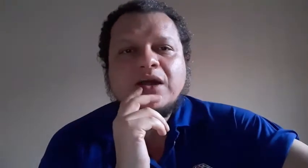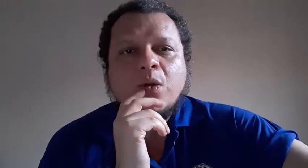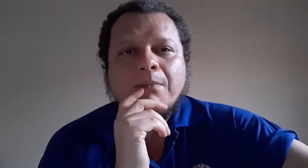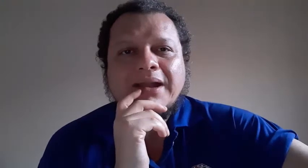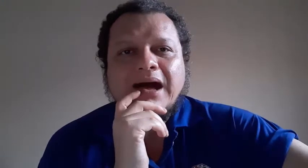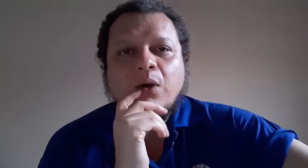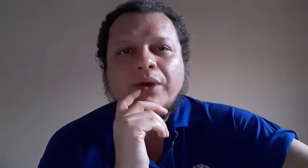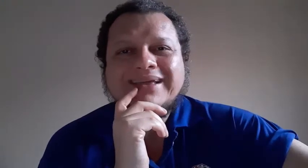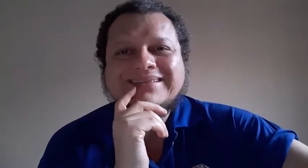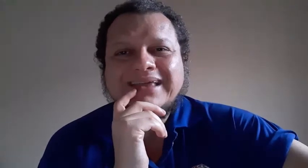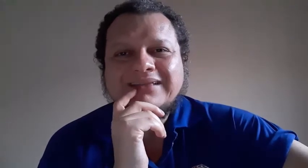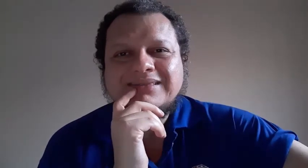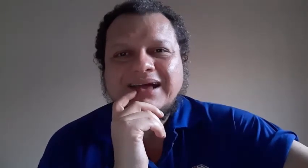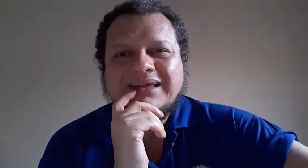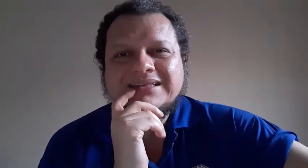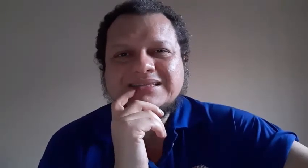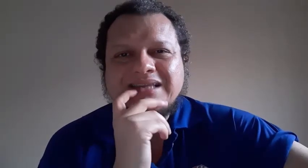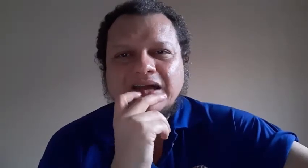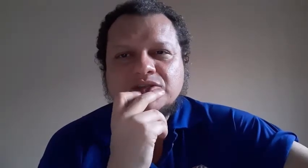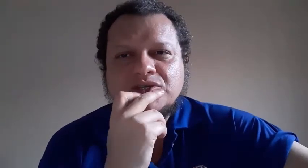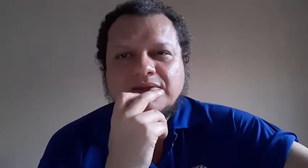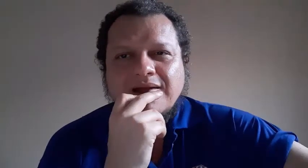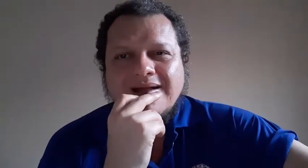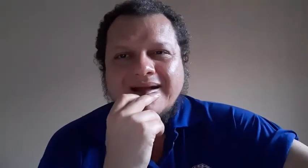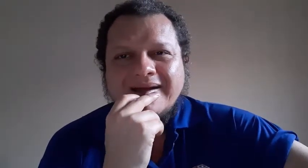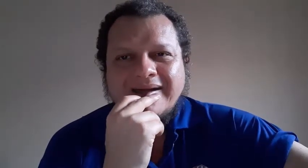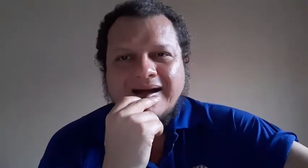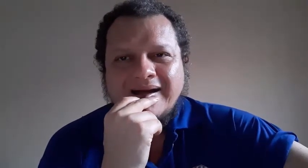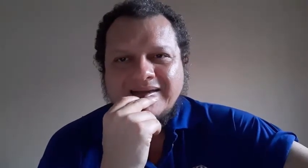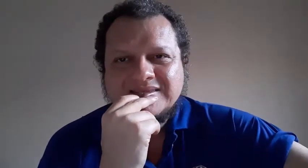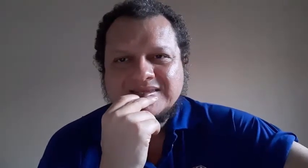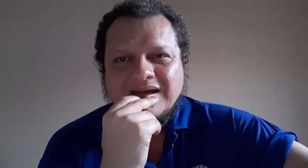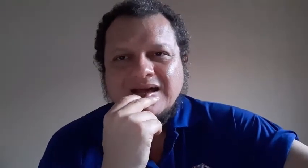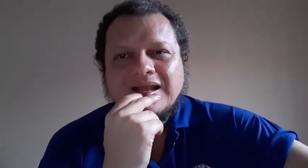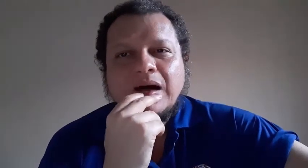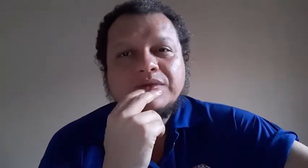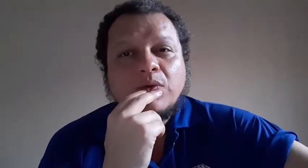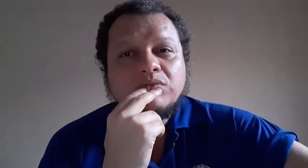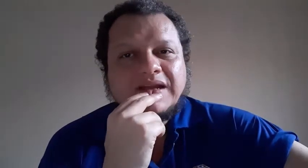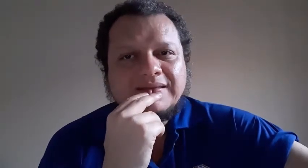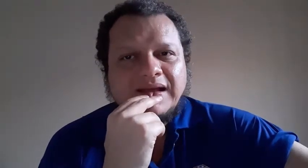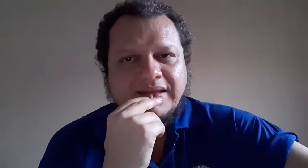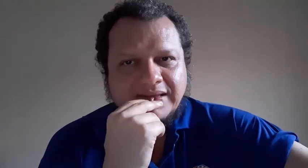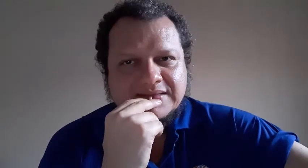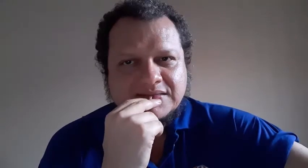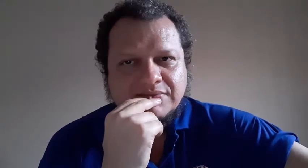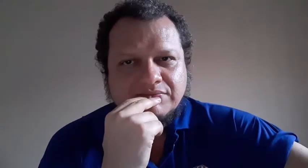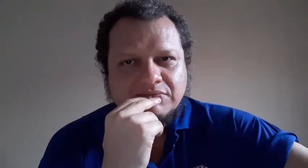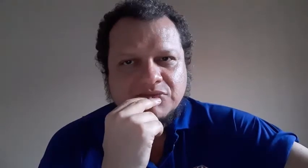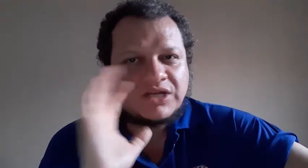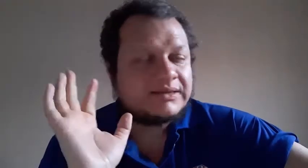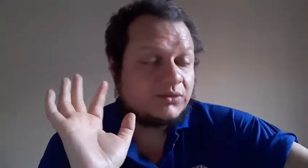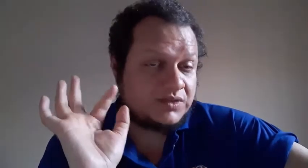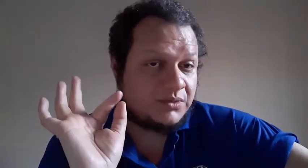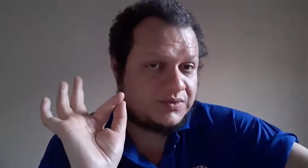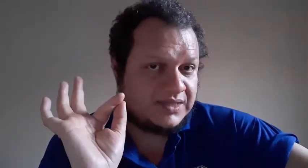cobrar 87 reais, lauda com 30 linhas. De até 2.100.